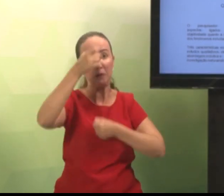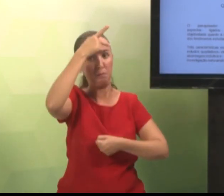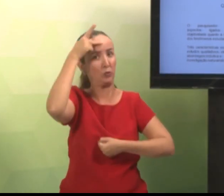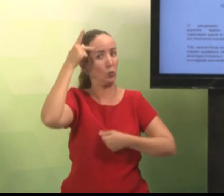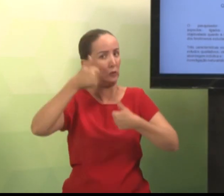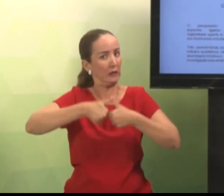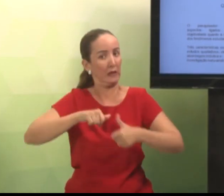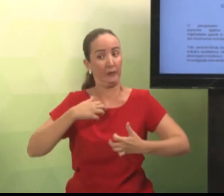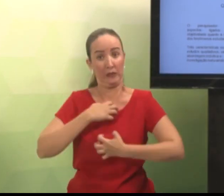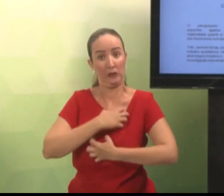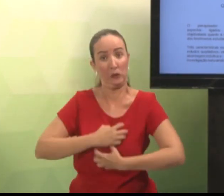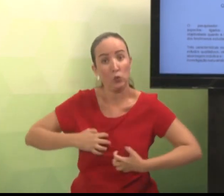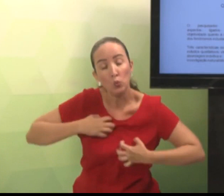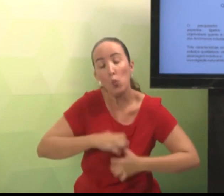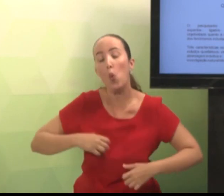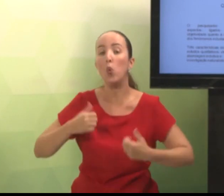entrevista, você vai perceber